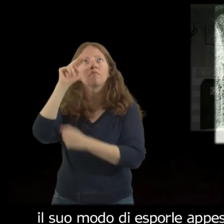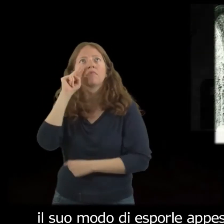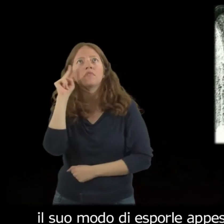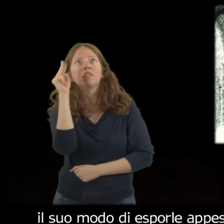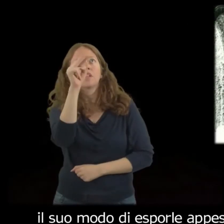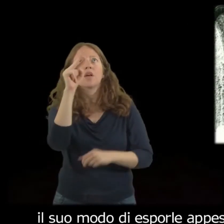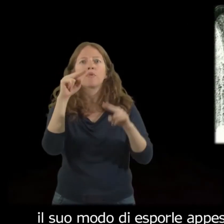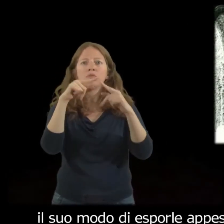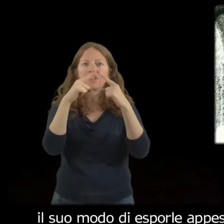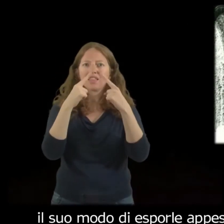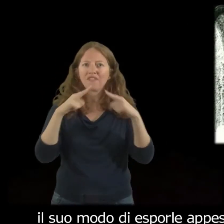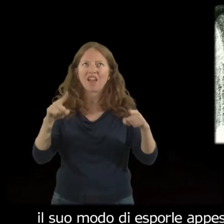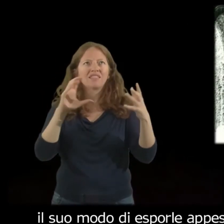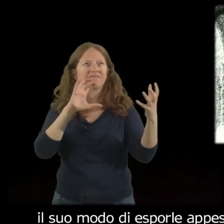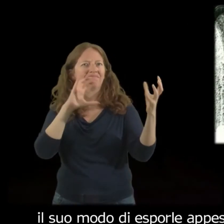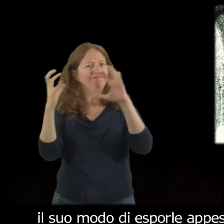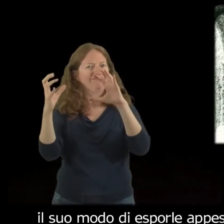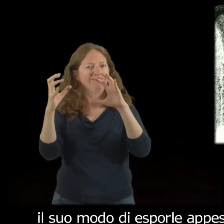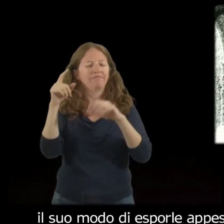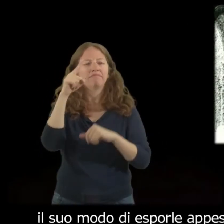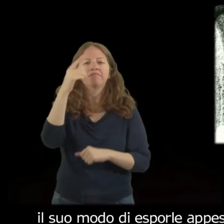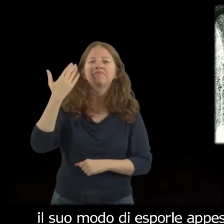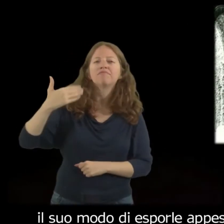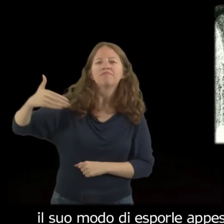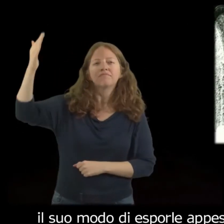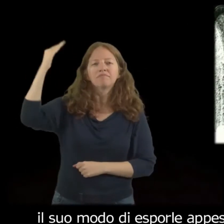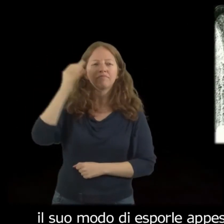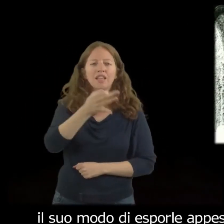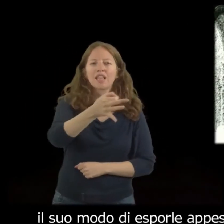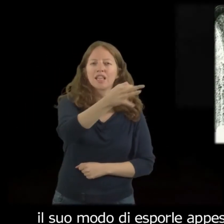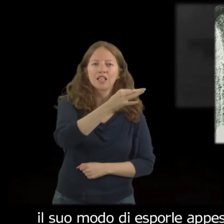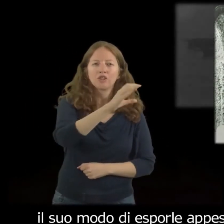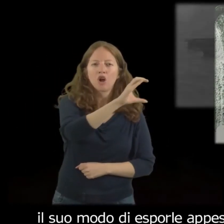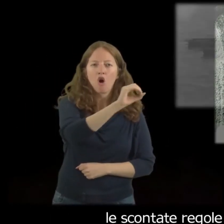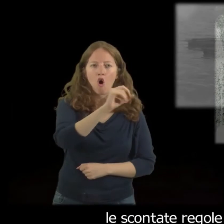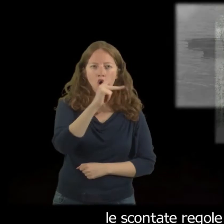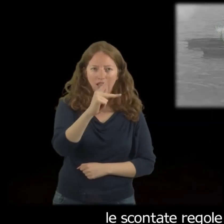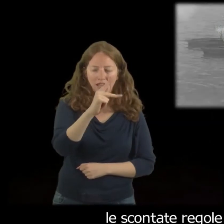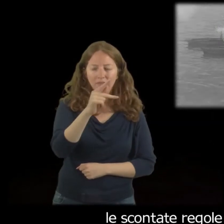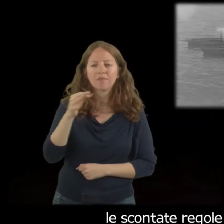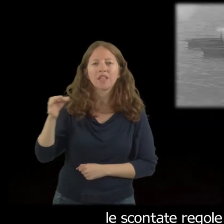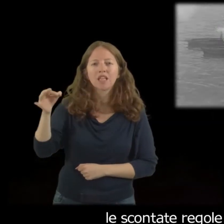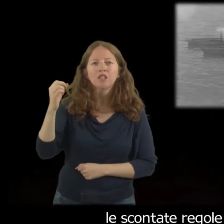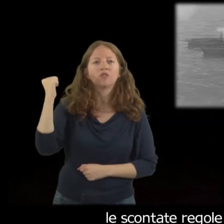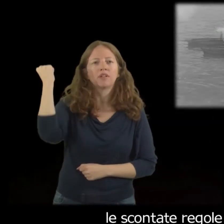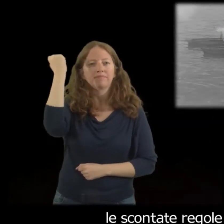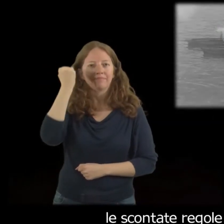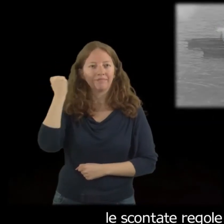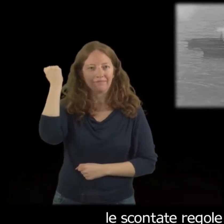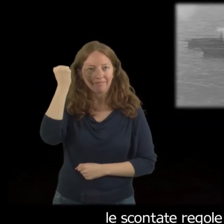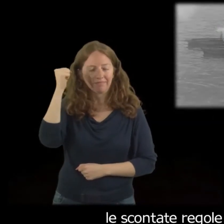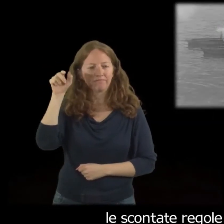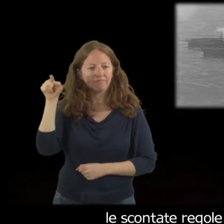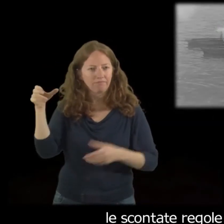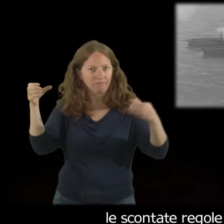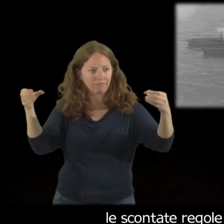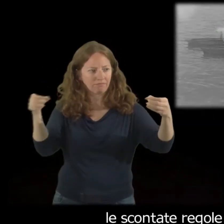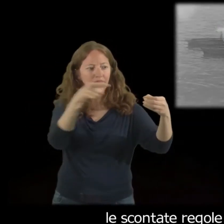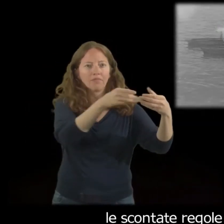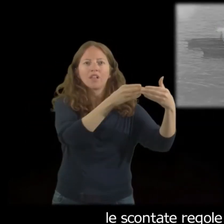modo di esporle appese, ma rovesciandole l'allestimento intende sovvertire le scontate regole espositive, oltre che favorirne la